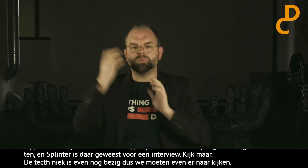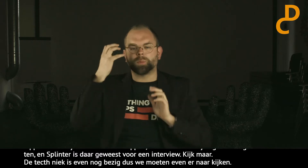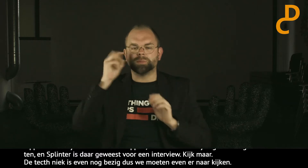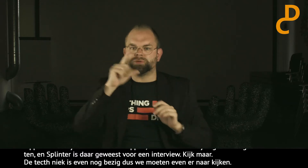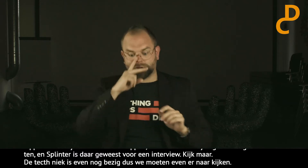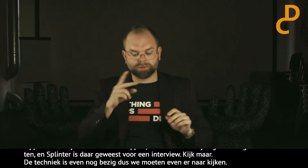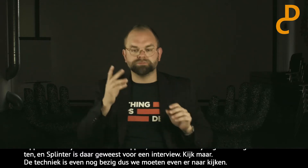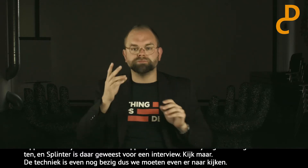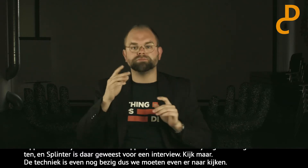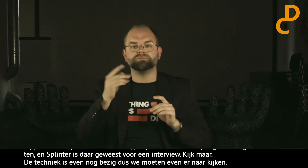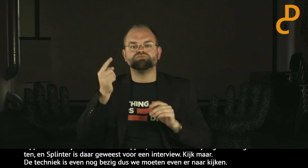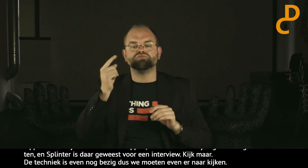Het is een beetje een technisch probleem.